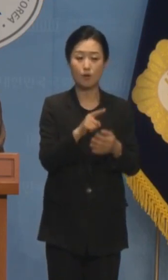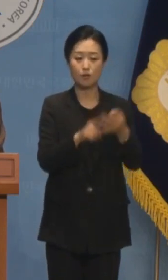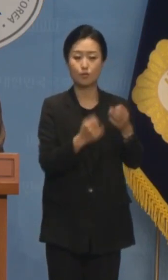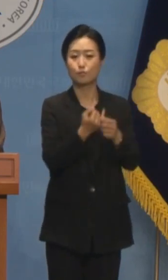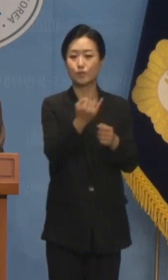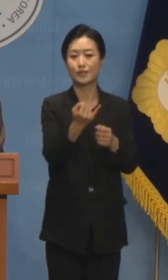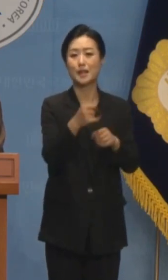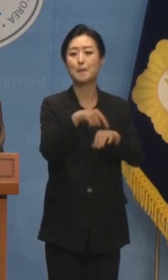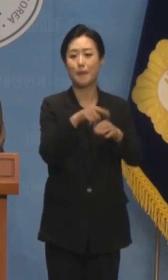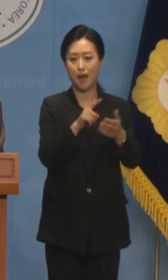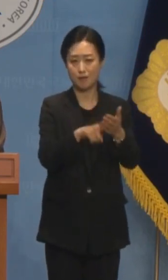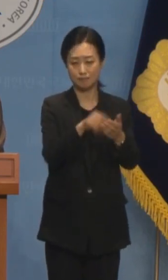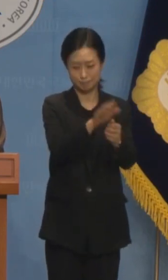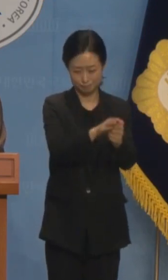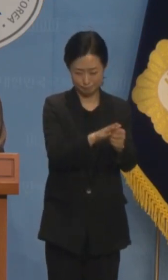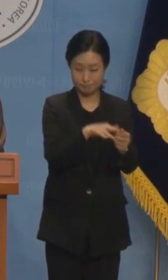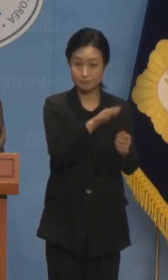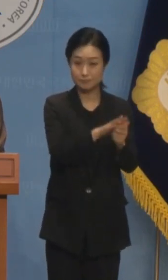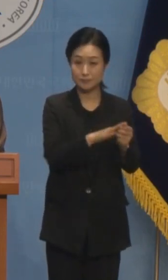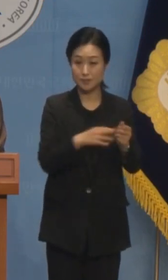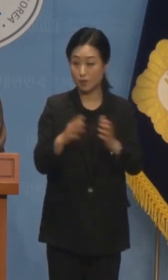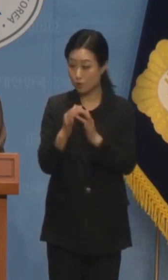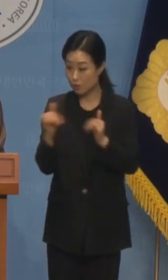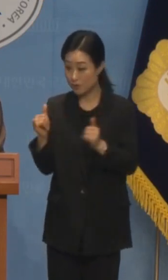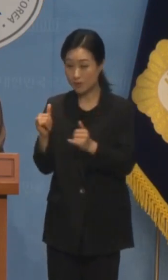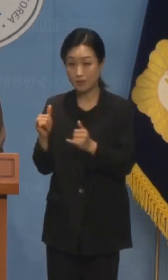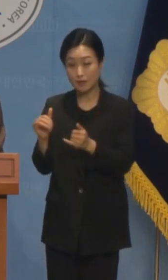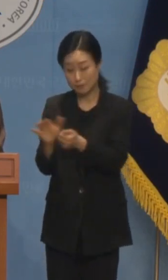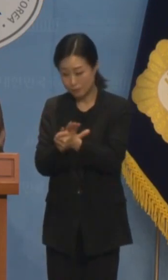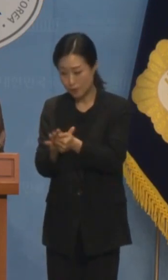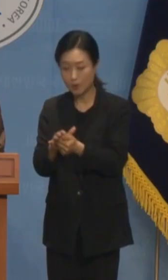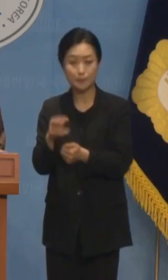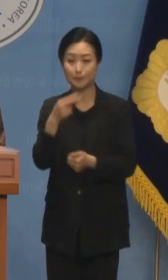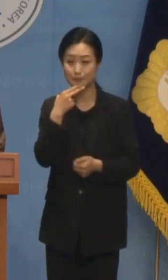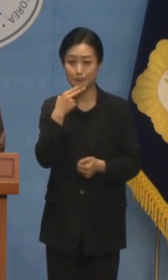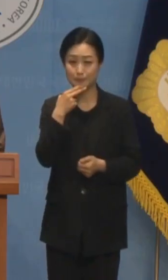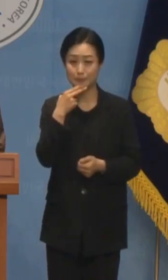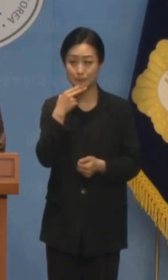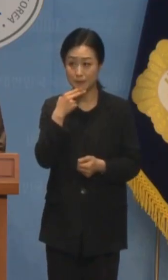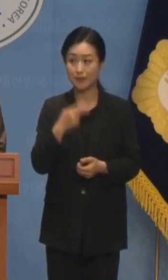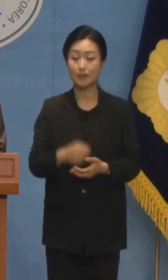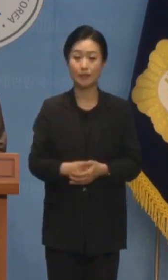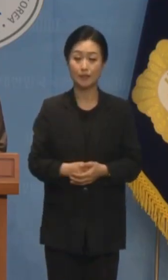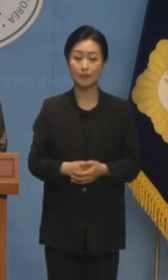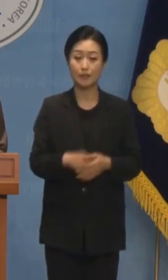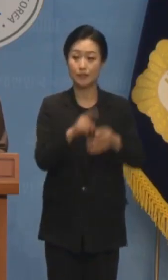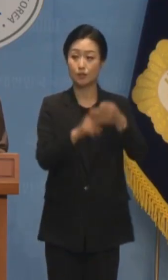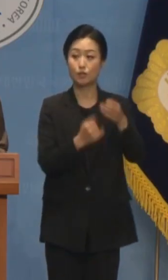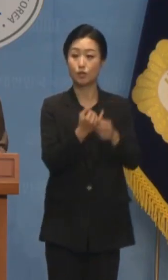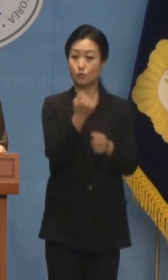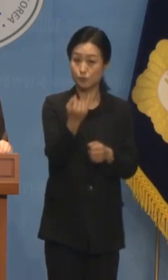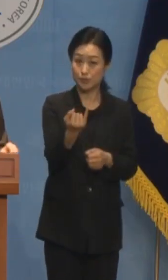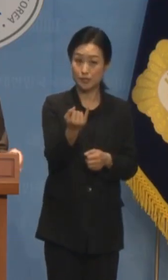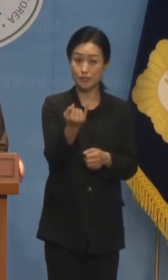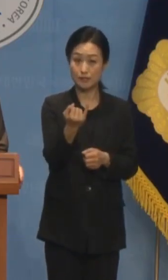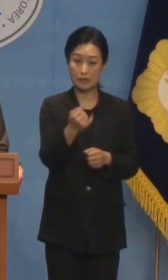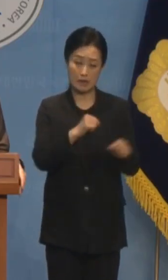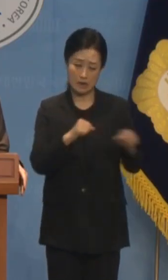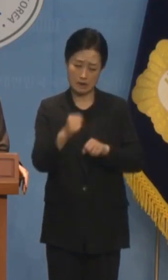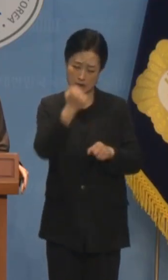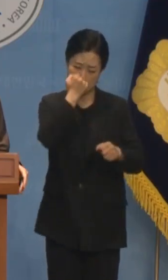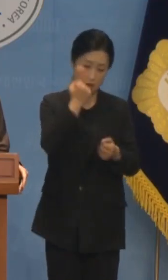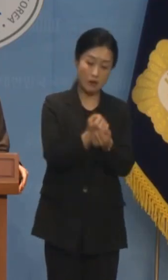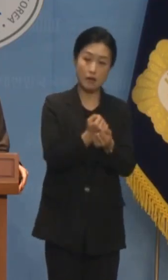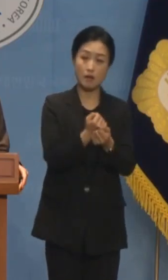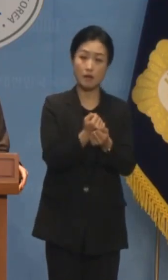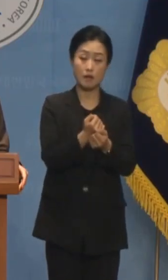국민의 상한 마음을 챙기는 이는 이 정권 정부 어디에도 없습니다 김건희 여사의 거리낄 것 없는 행보가 바로